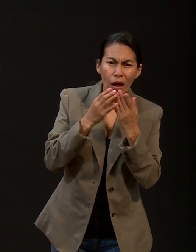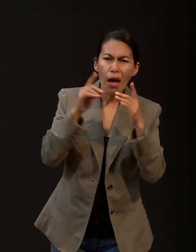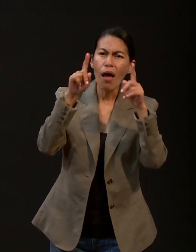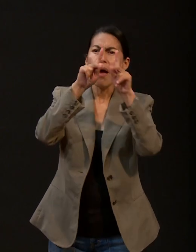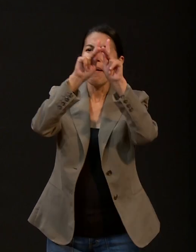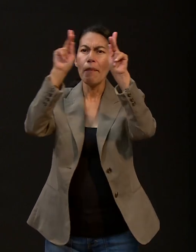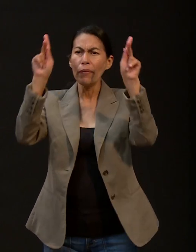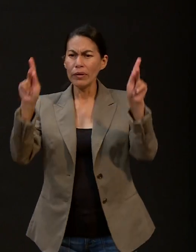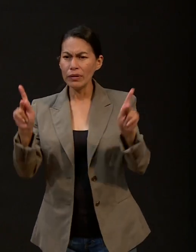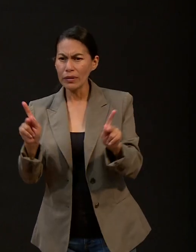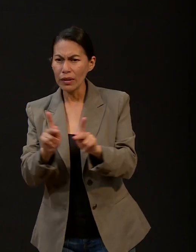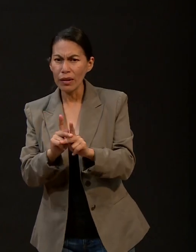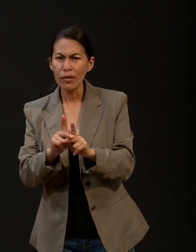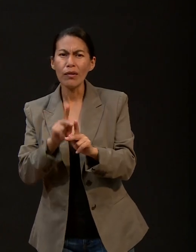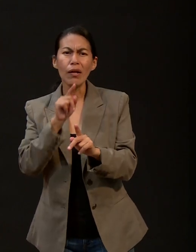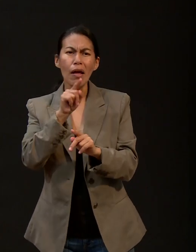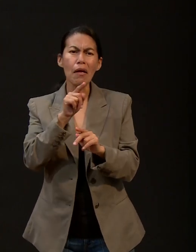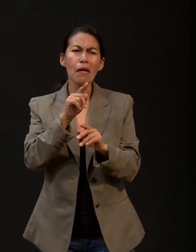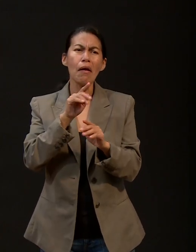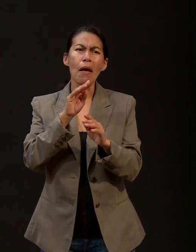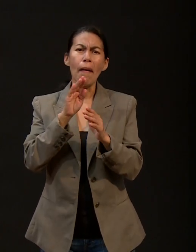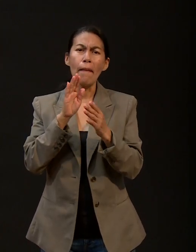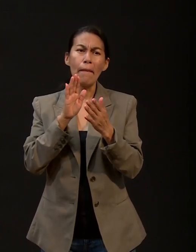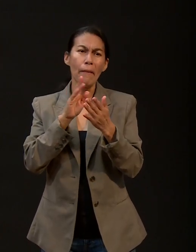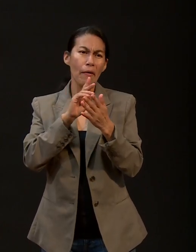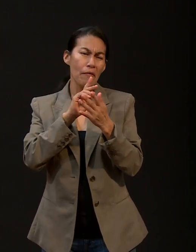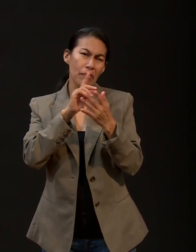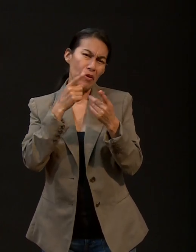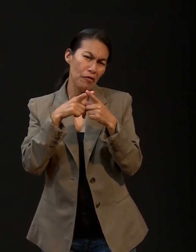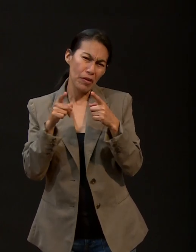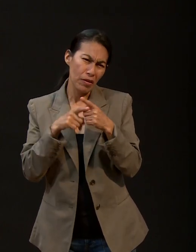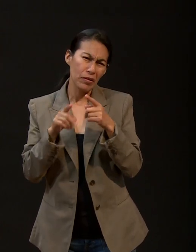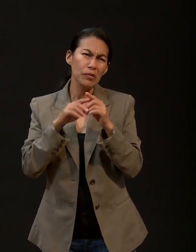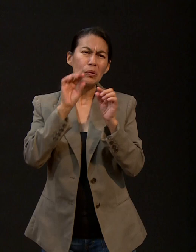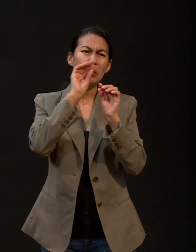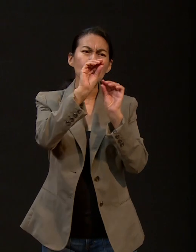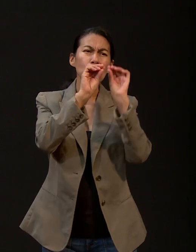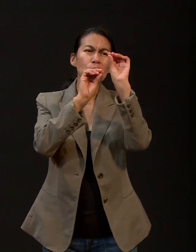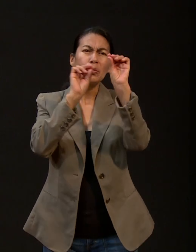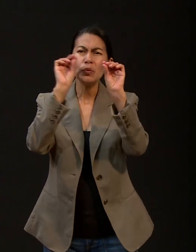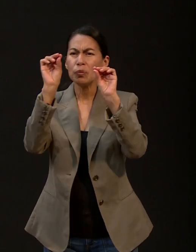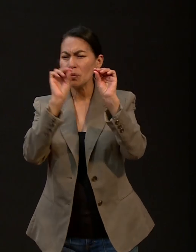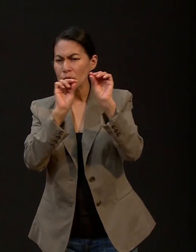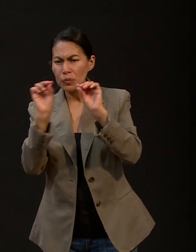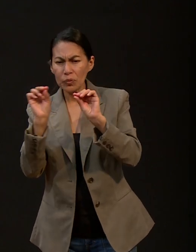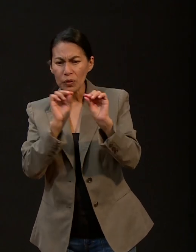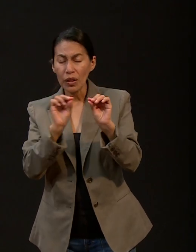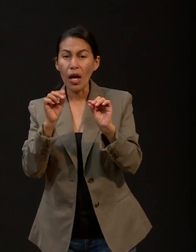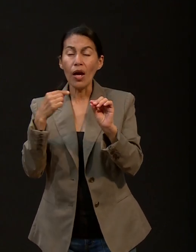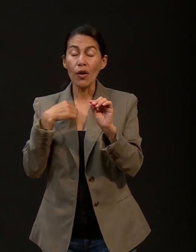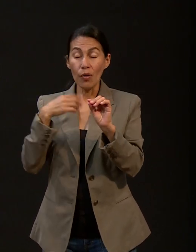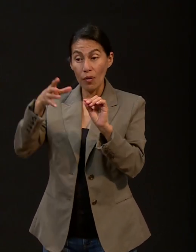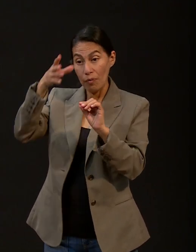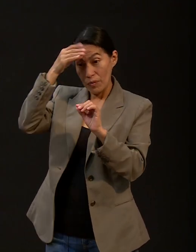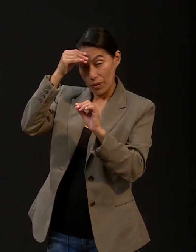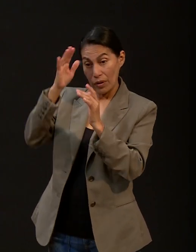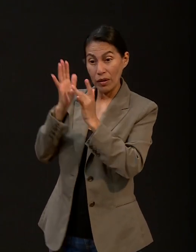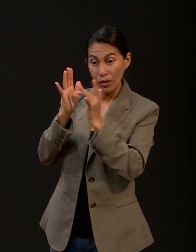franelógrafo, las figuras de fieltro y de esa manera yo fui aprendiendo más de Jesús, más de la